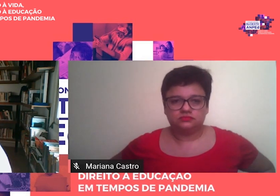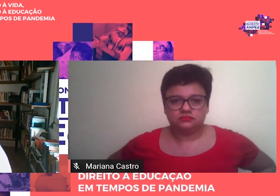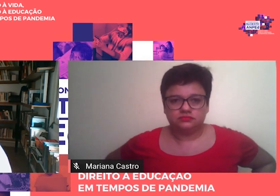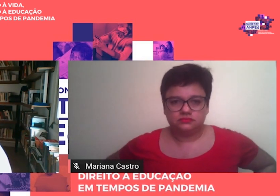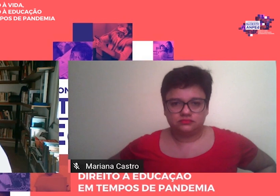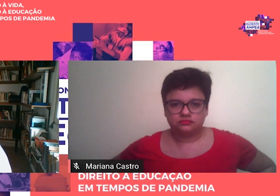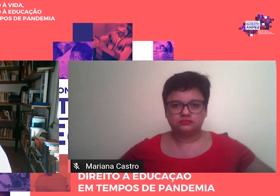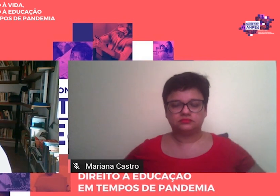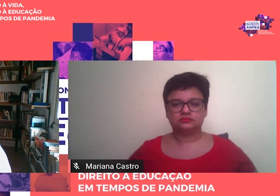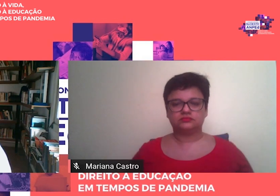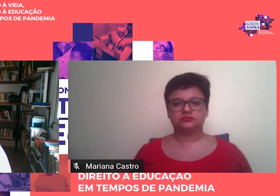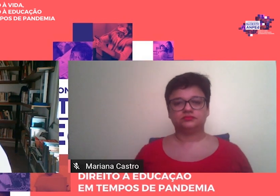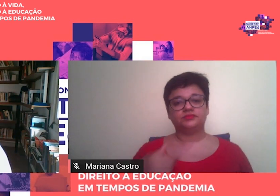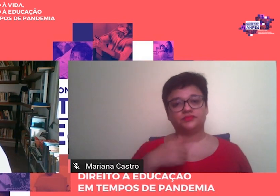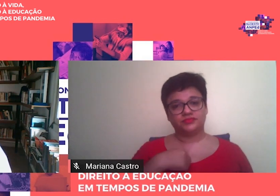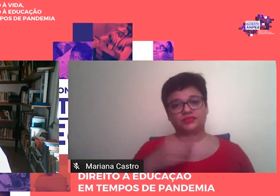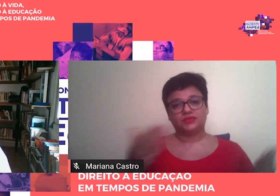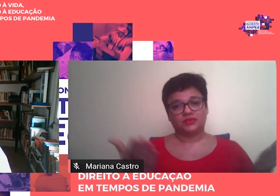estou aqui